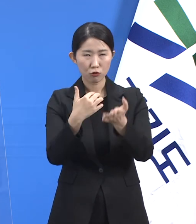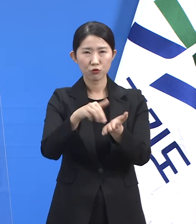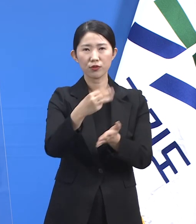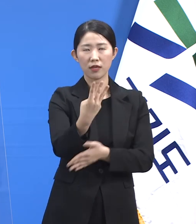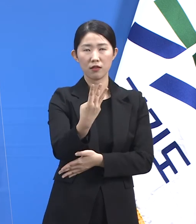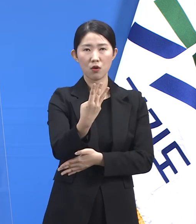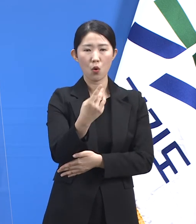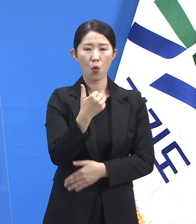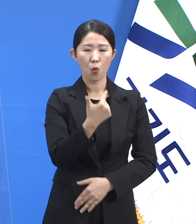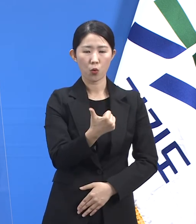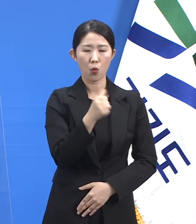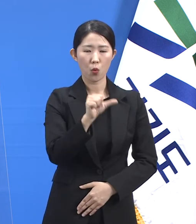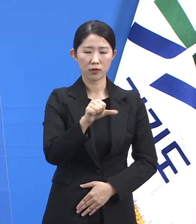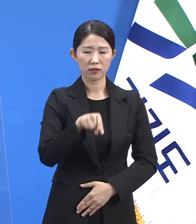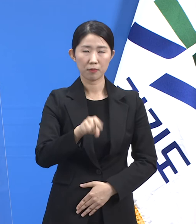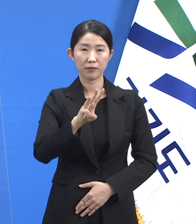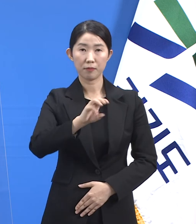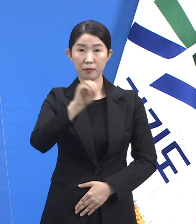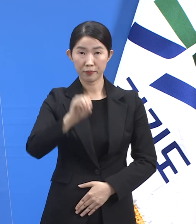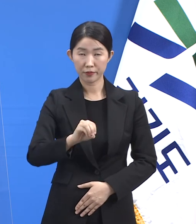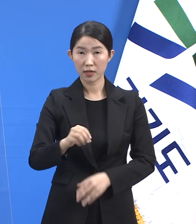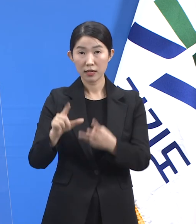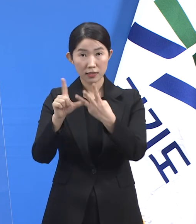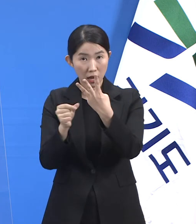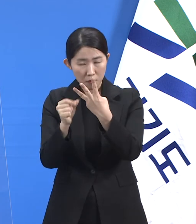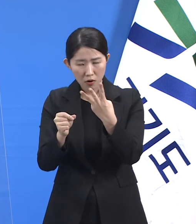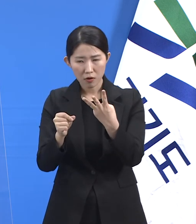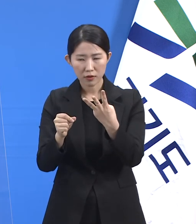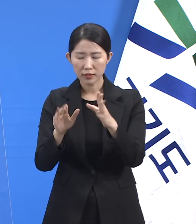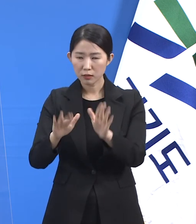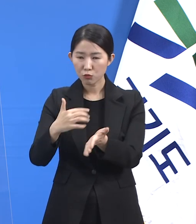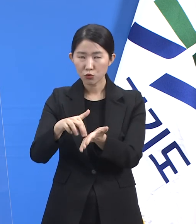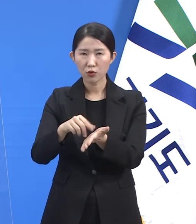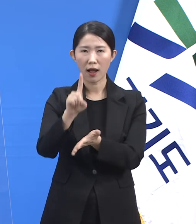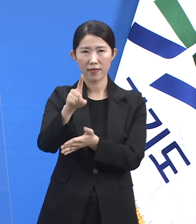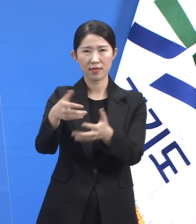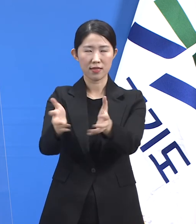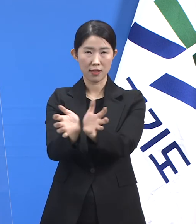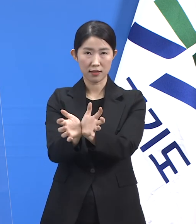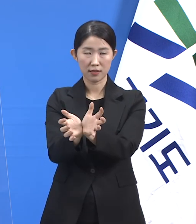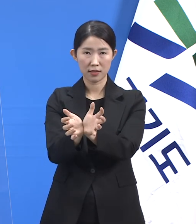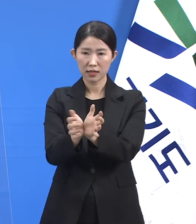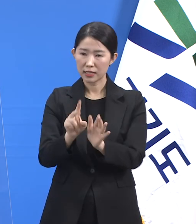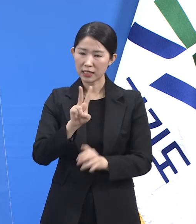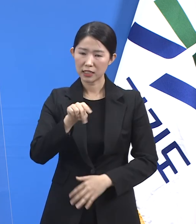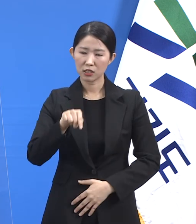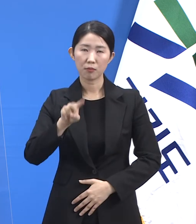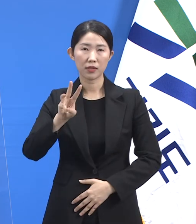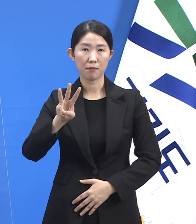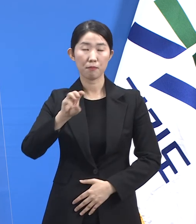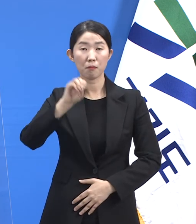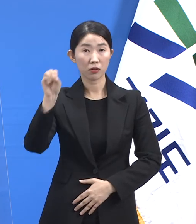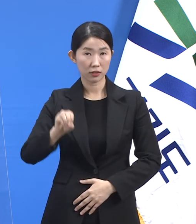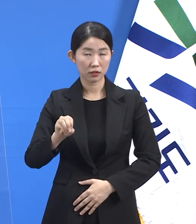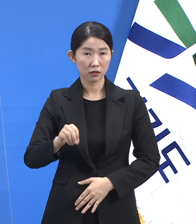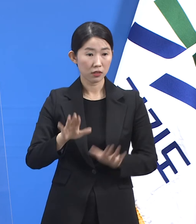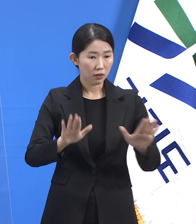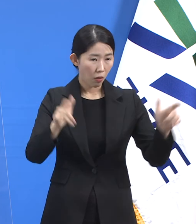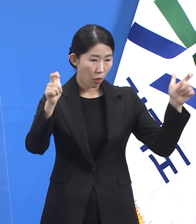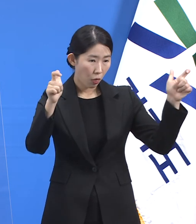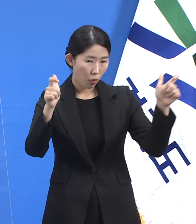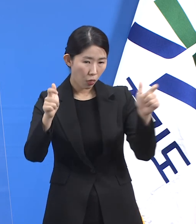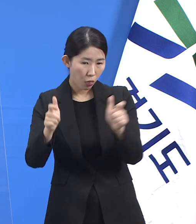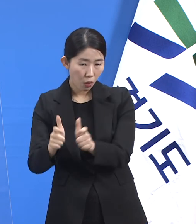3월에는 현재까지 1건 2.3%로 감소세를 보여 다행스럽습니다.